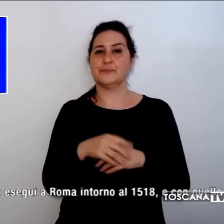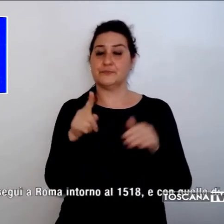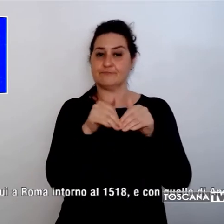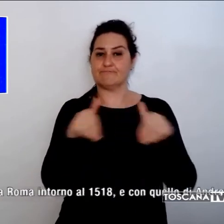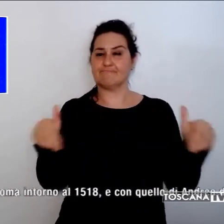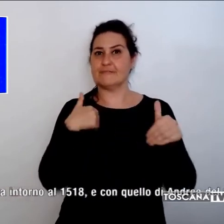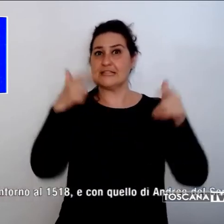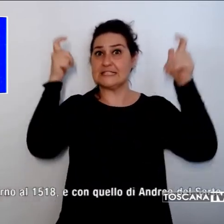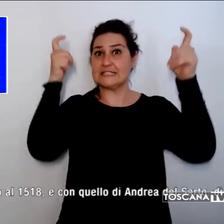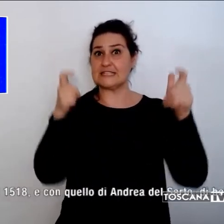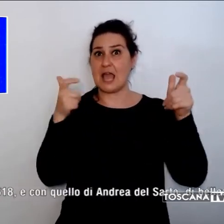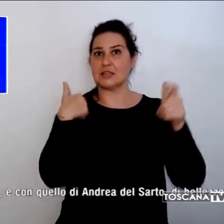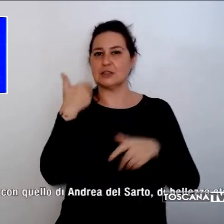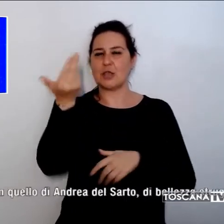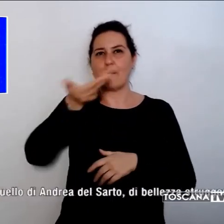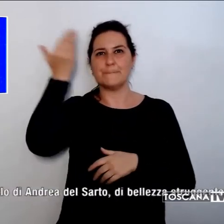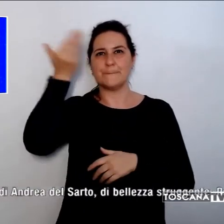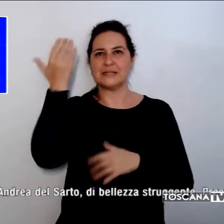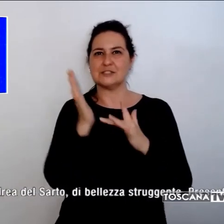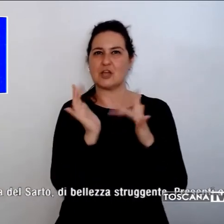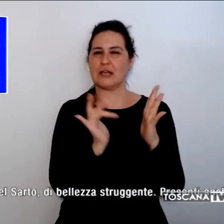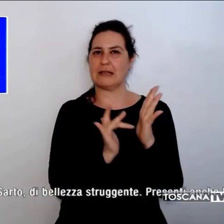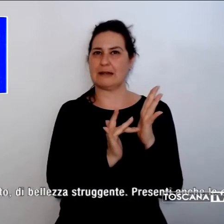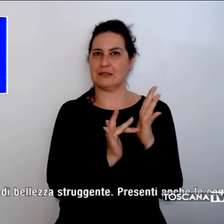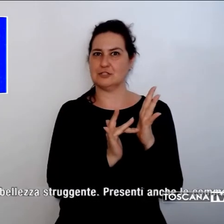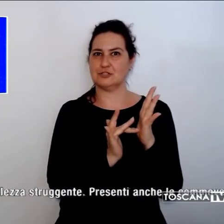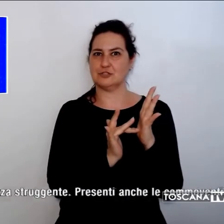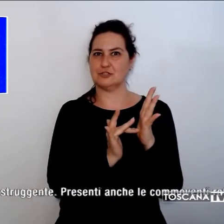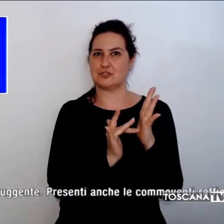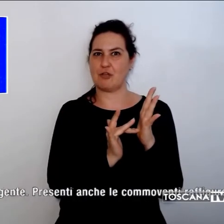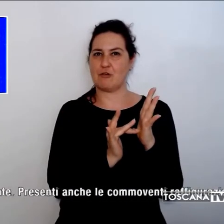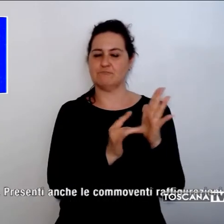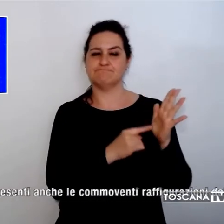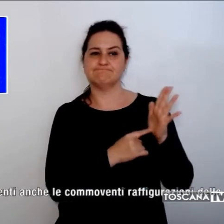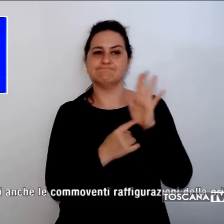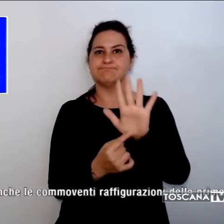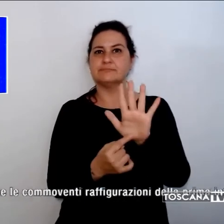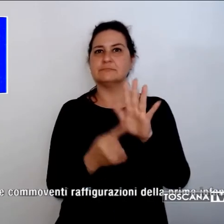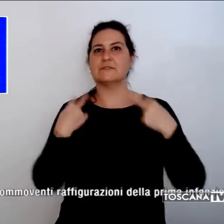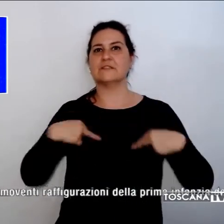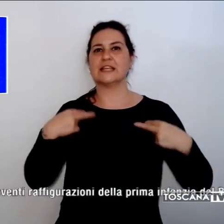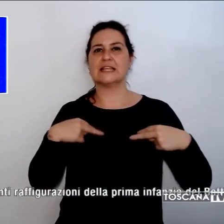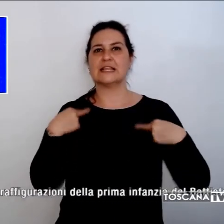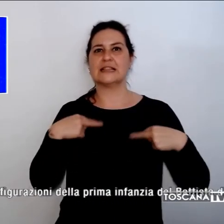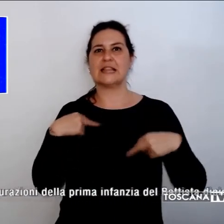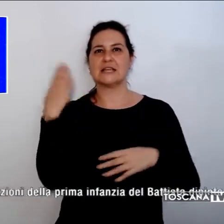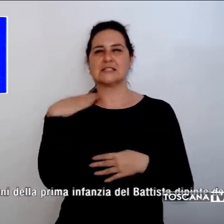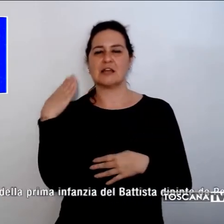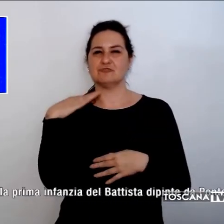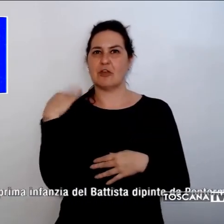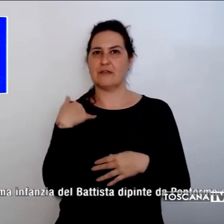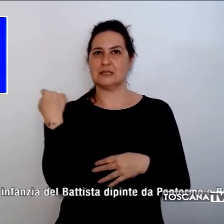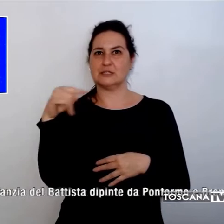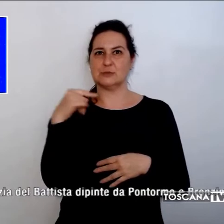battezzò Cristo, scene dalla vita di San Giovanni Battista, curata da Anna